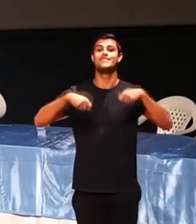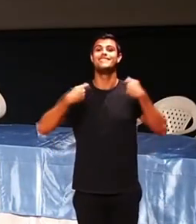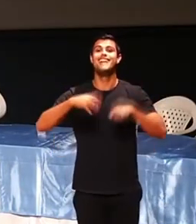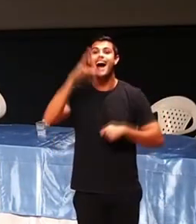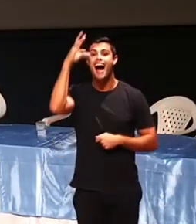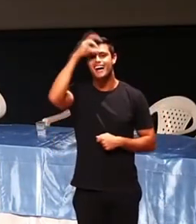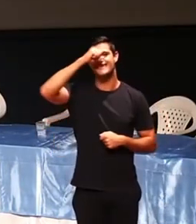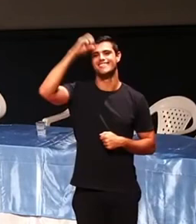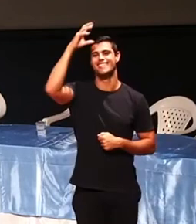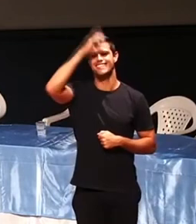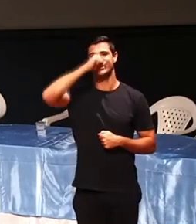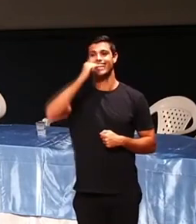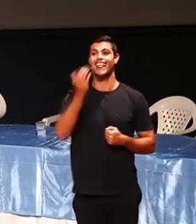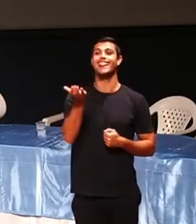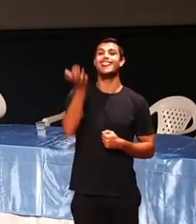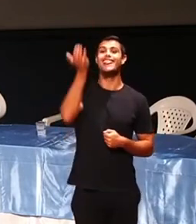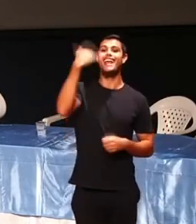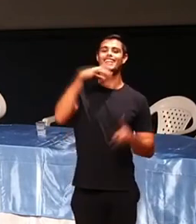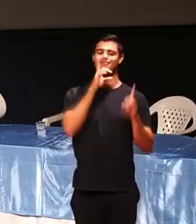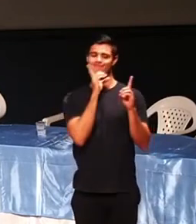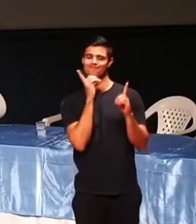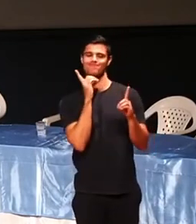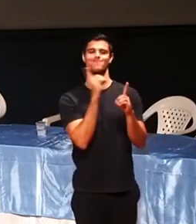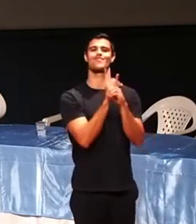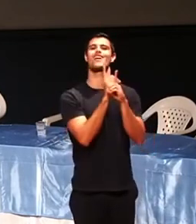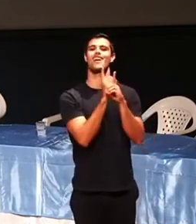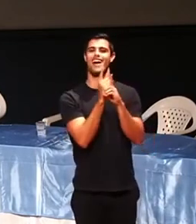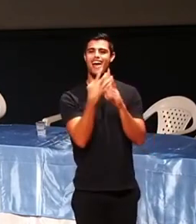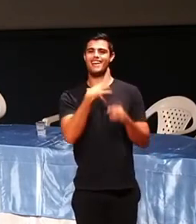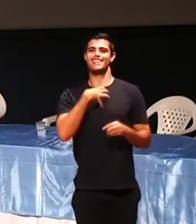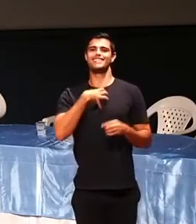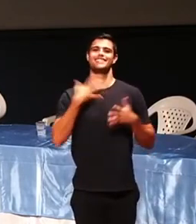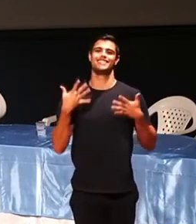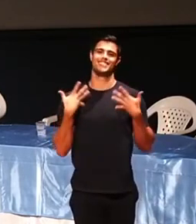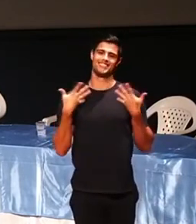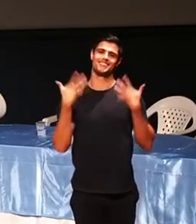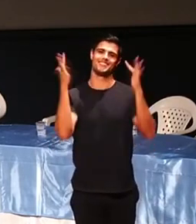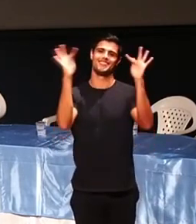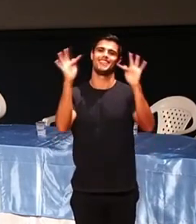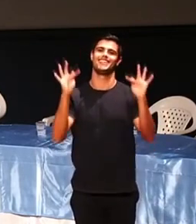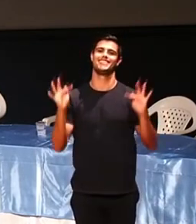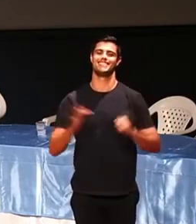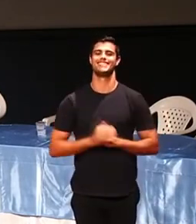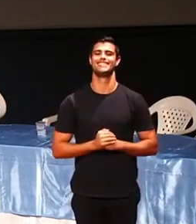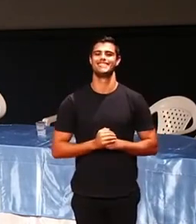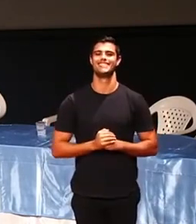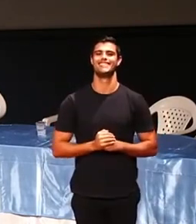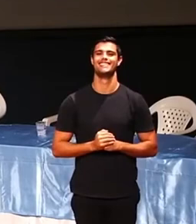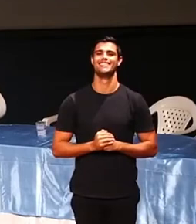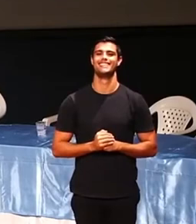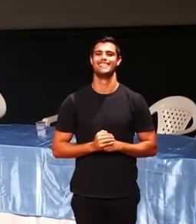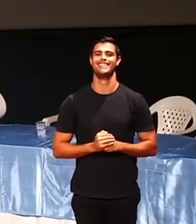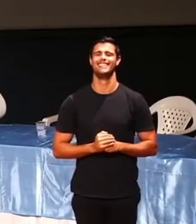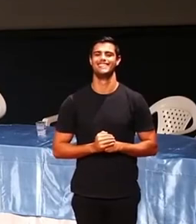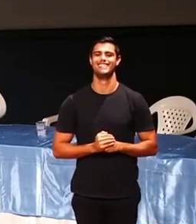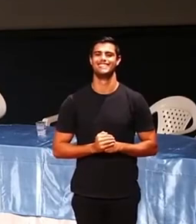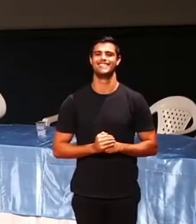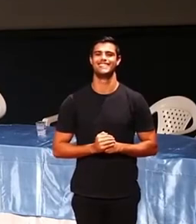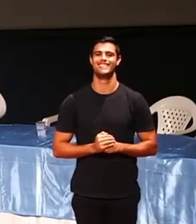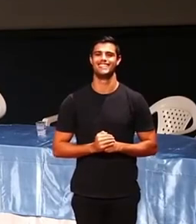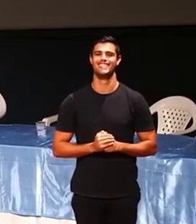feliz. E eu quero ensinar isso pra vocês. Com o poder da minha palavra eu quero induzir você a ficar motivado.